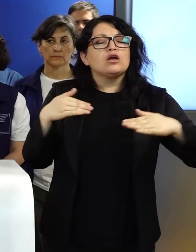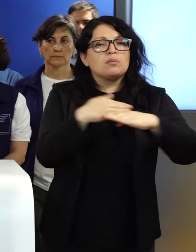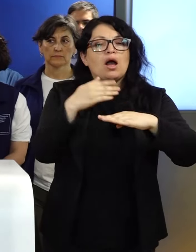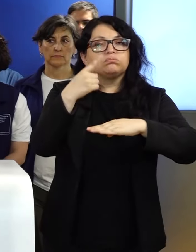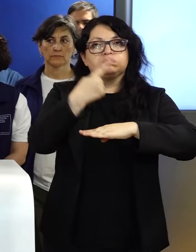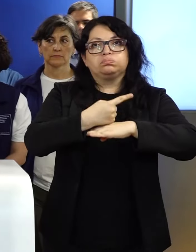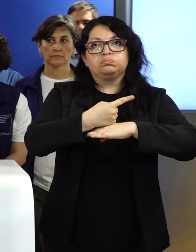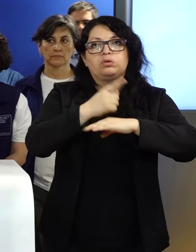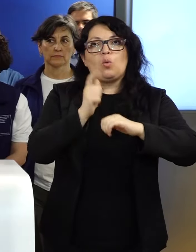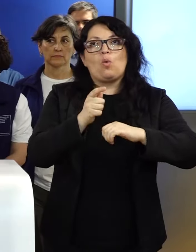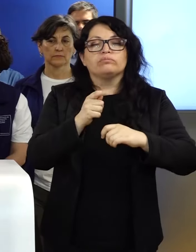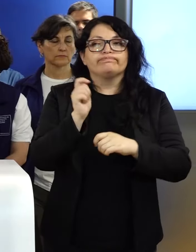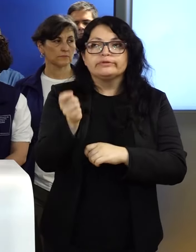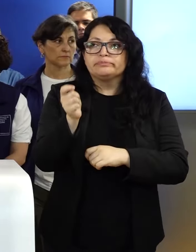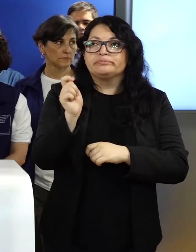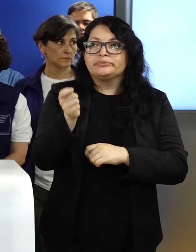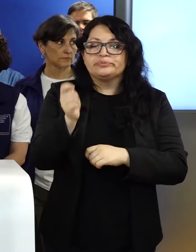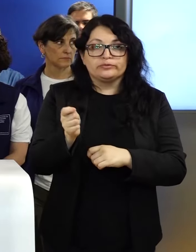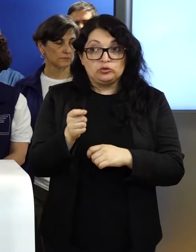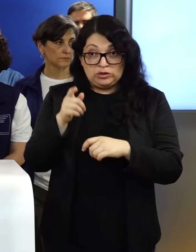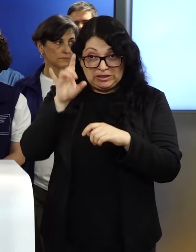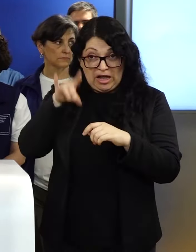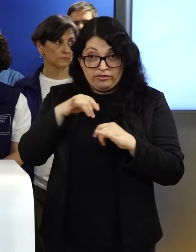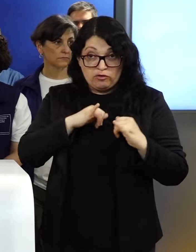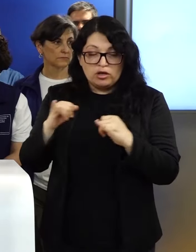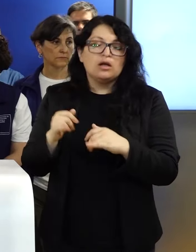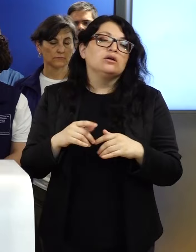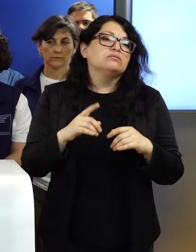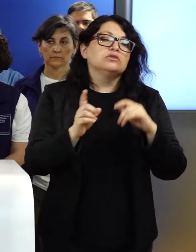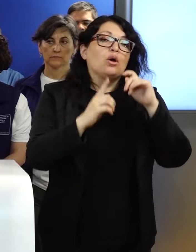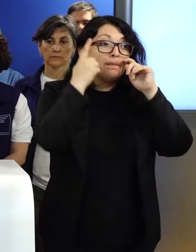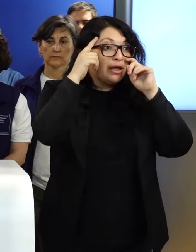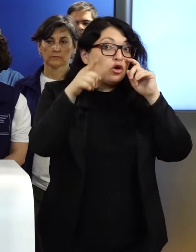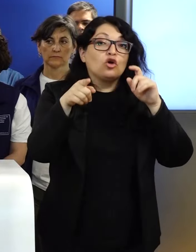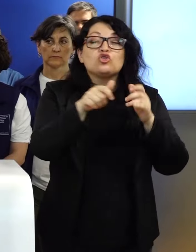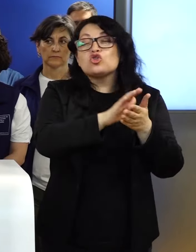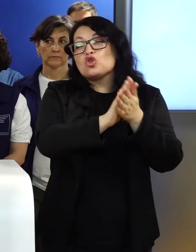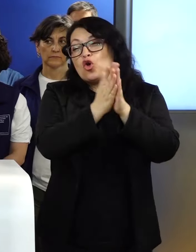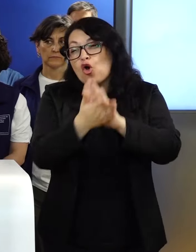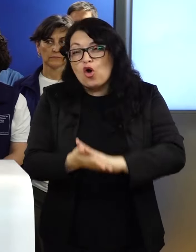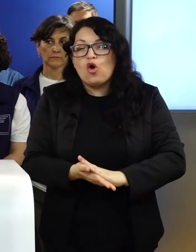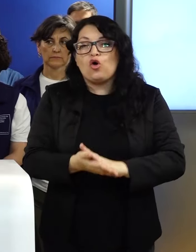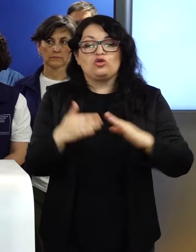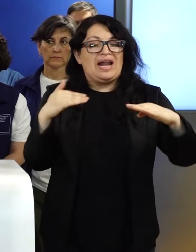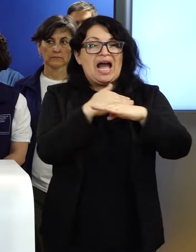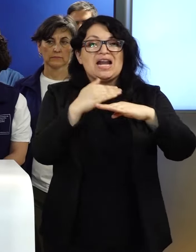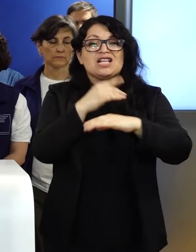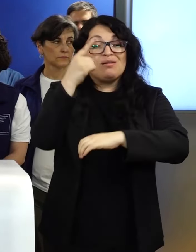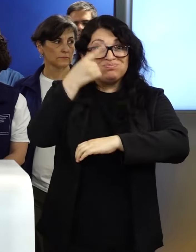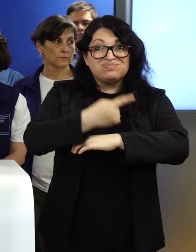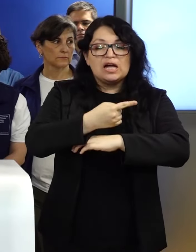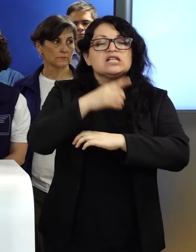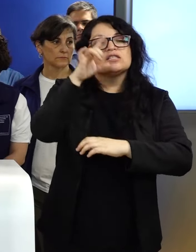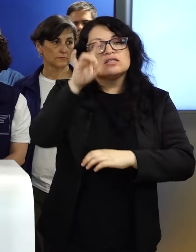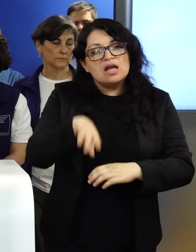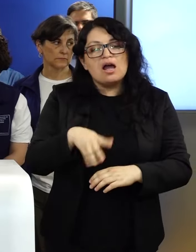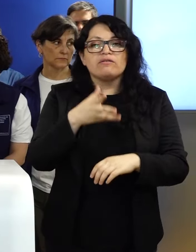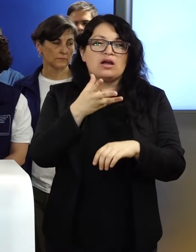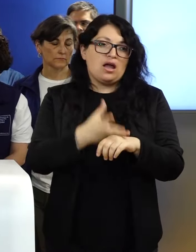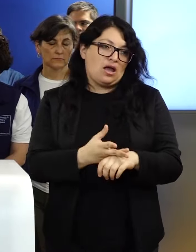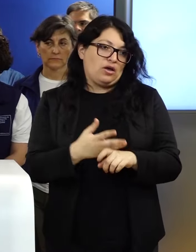denuncia? No, no manejo esa información, pero todos los peajes saben que hay instrucciones especiales en estas condiciones. Y hay